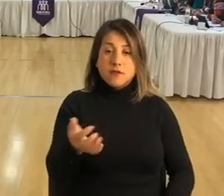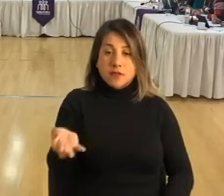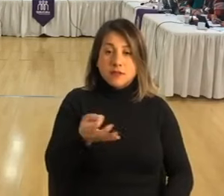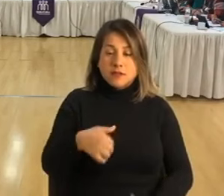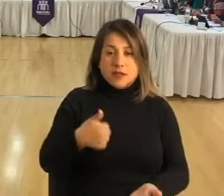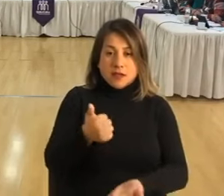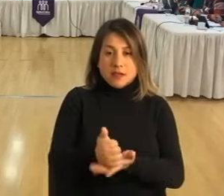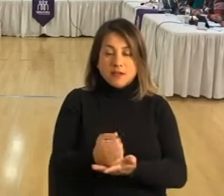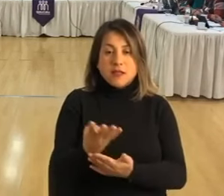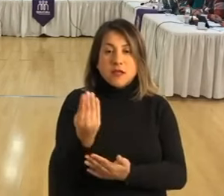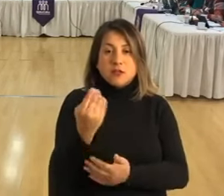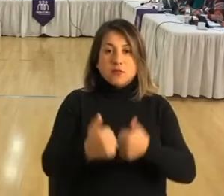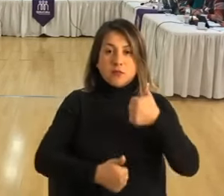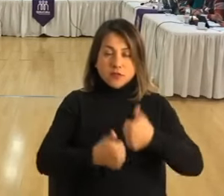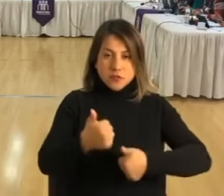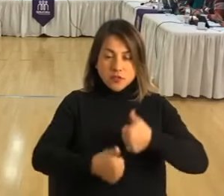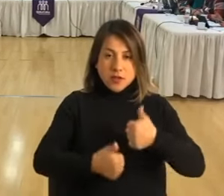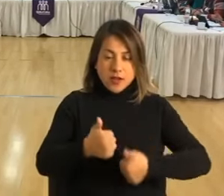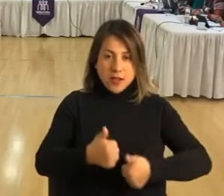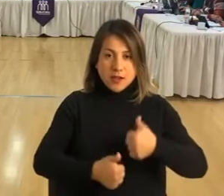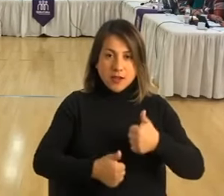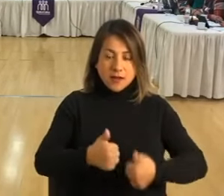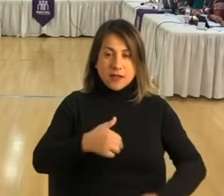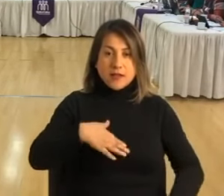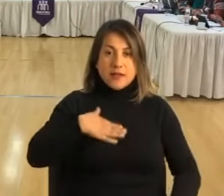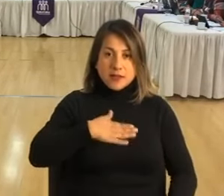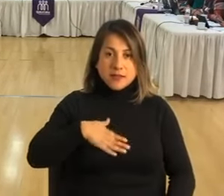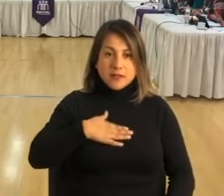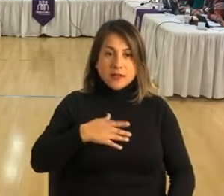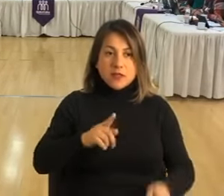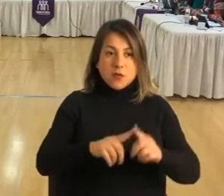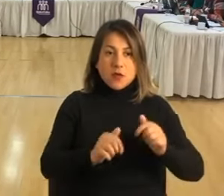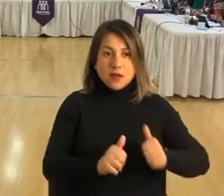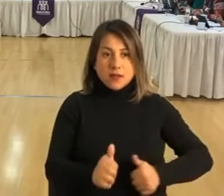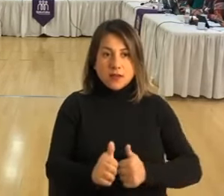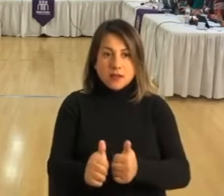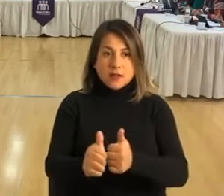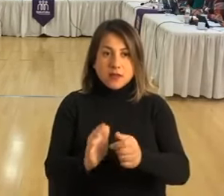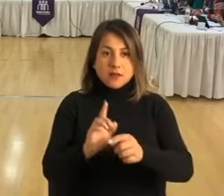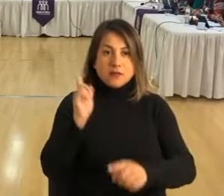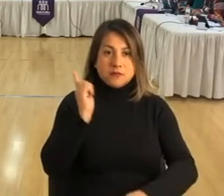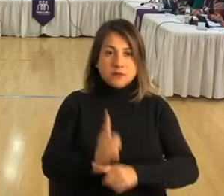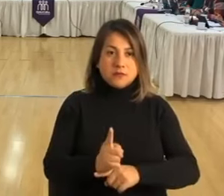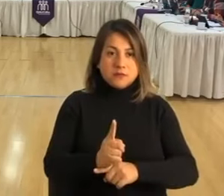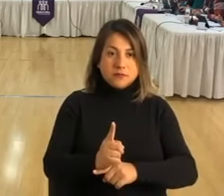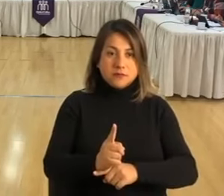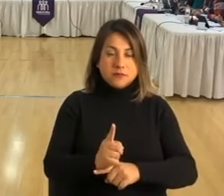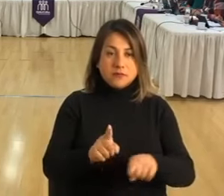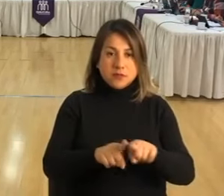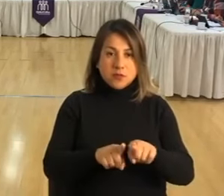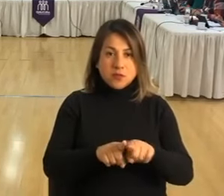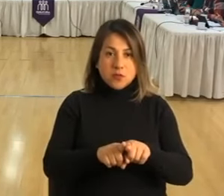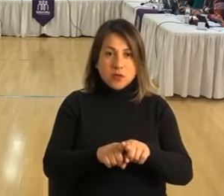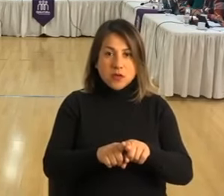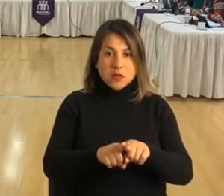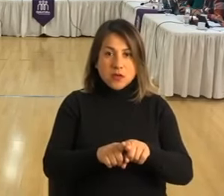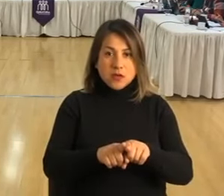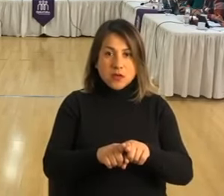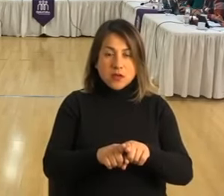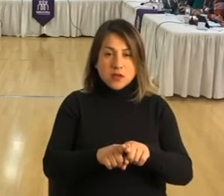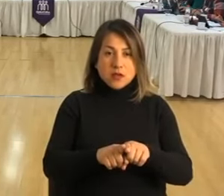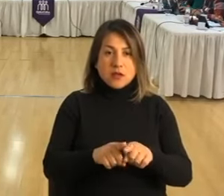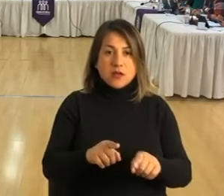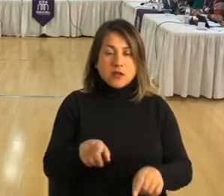alcaldesa, hay 14 profesionales dispuestos para guiar, ordenar, ayudar, colaborar y también darle